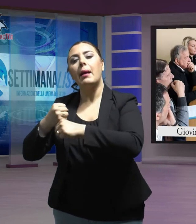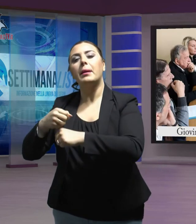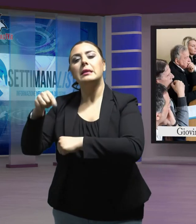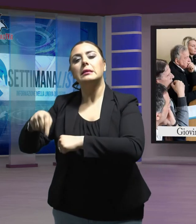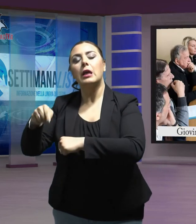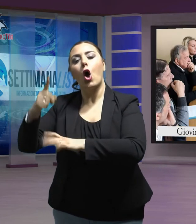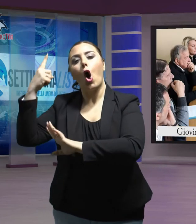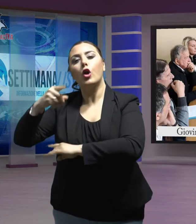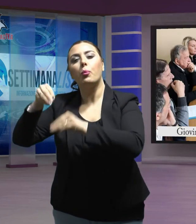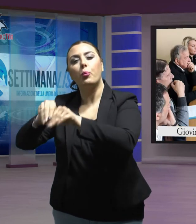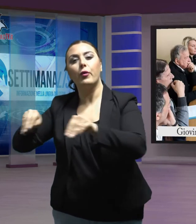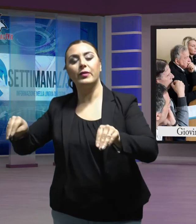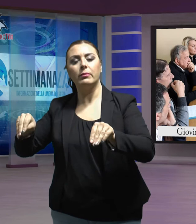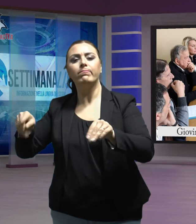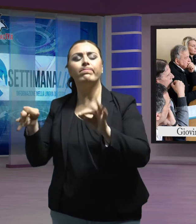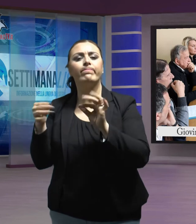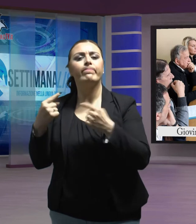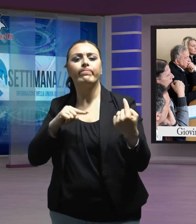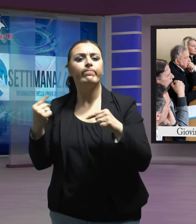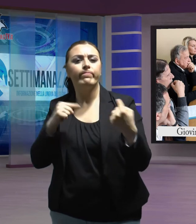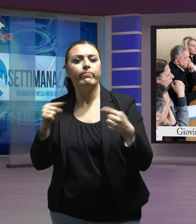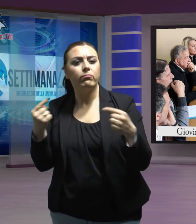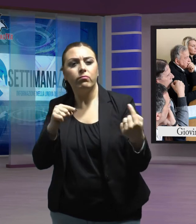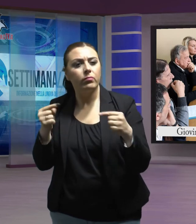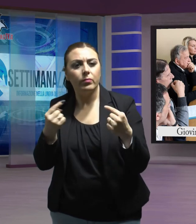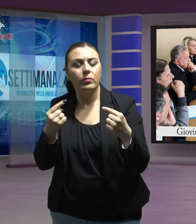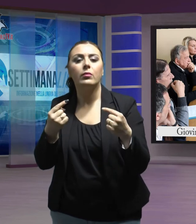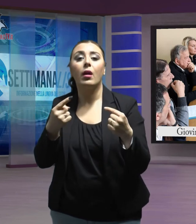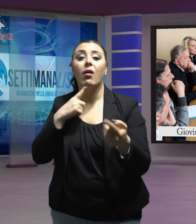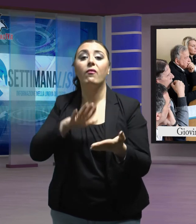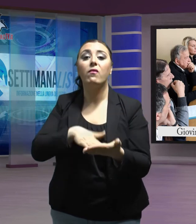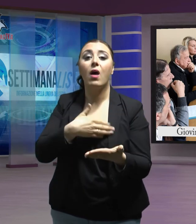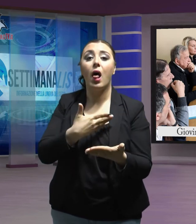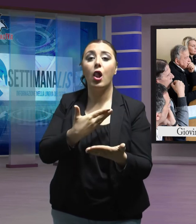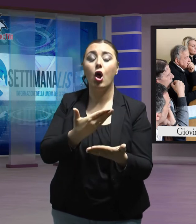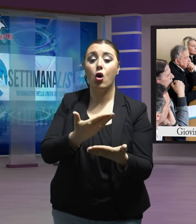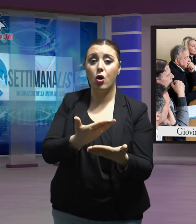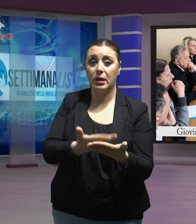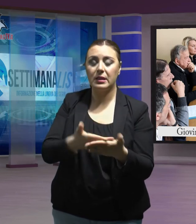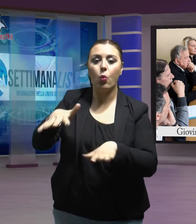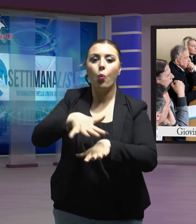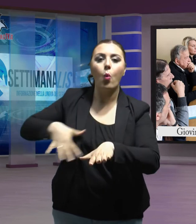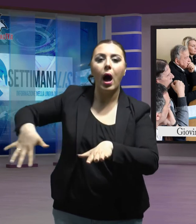professionali per discutere sulla valorizzazione del quartiere giovino.